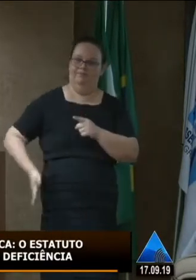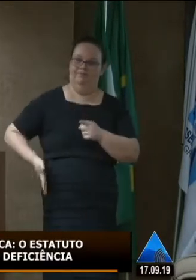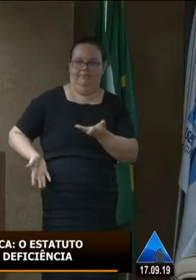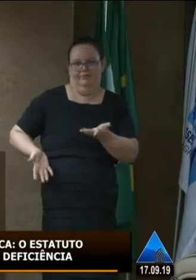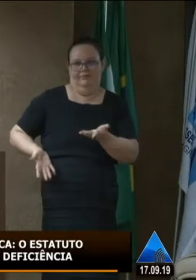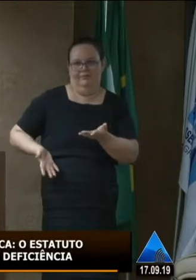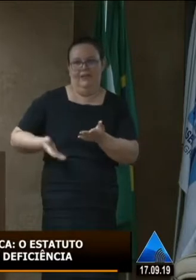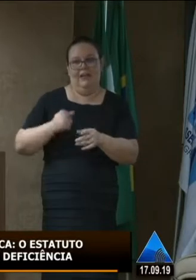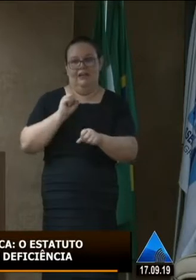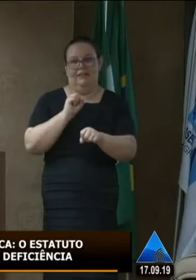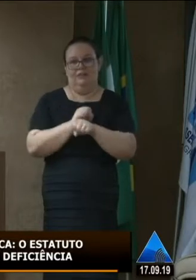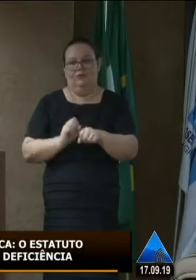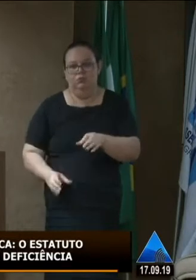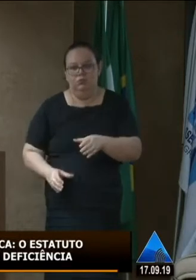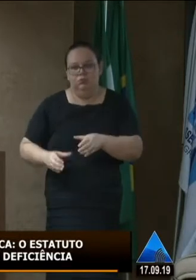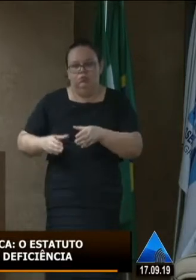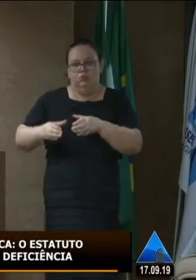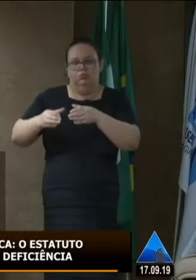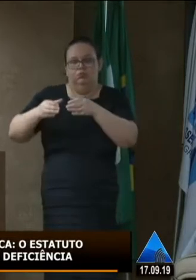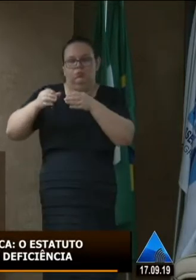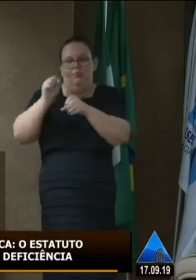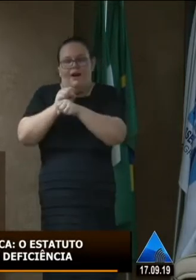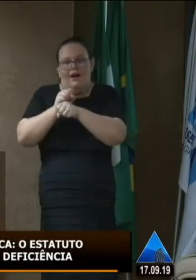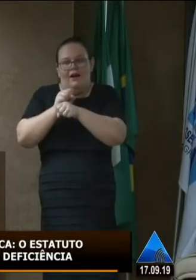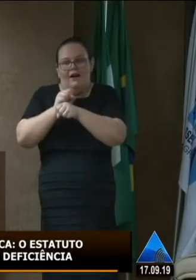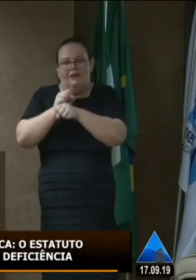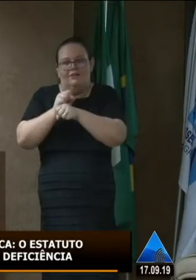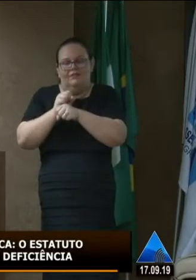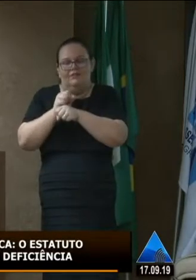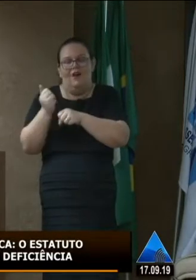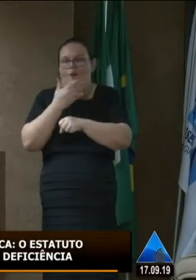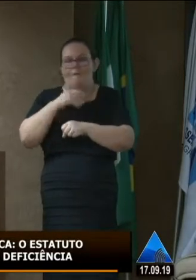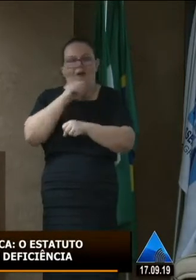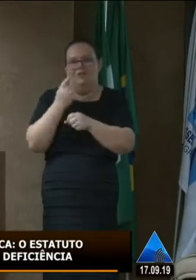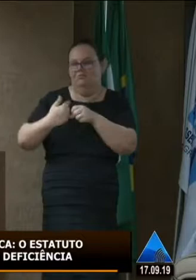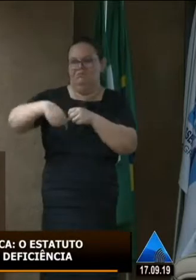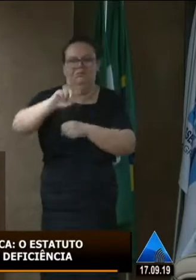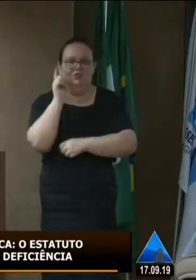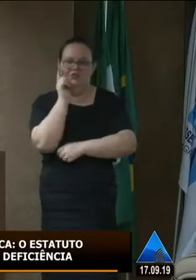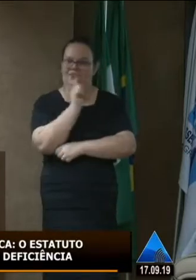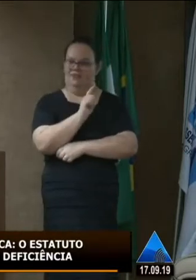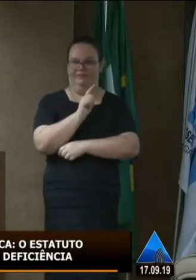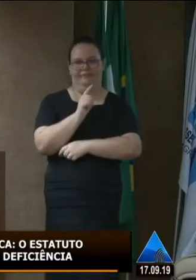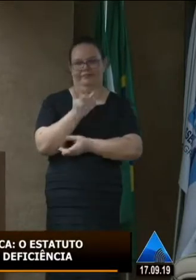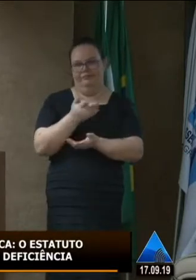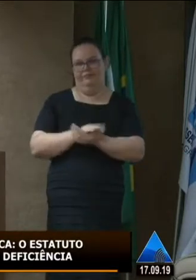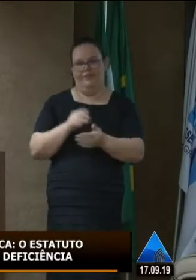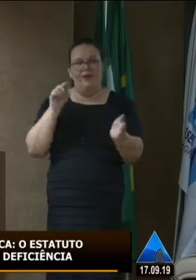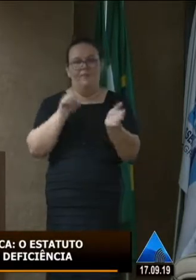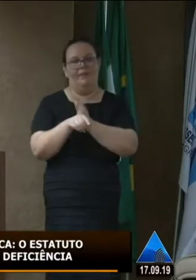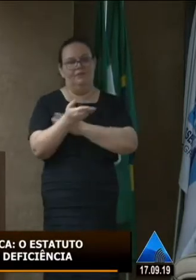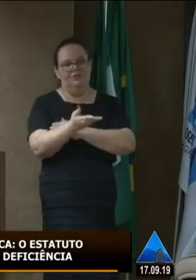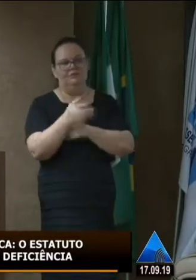quebrar ele parar no primeiro piso nem do prédio ele sai aí eu pergunto a representante do estado